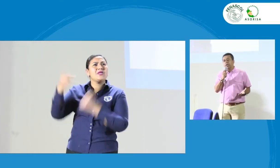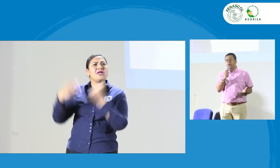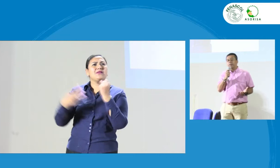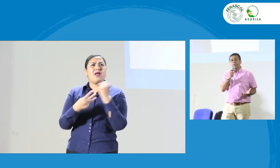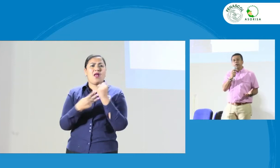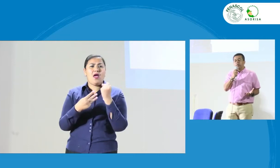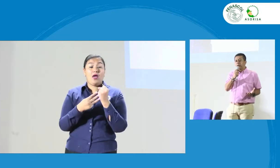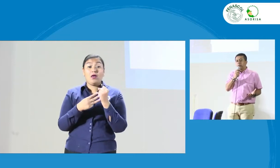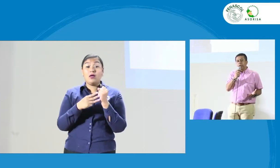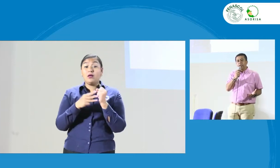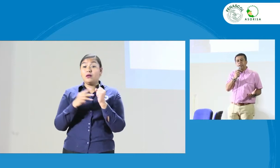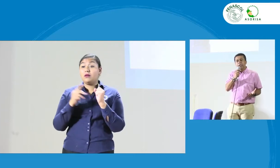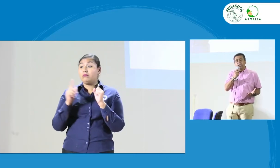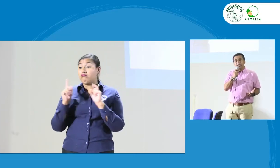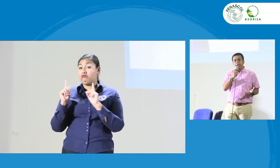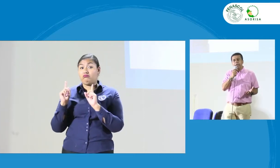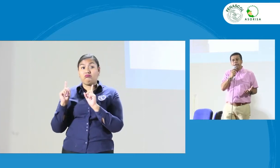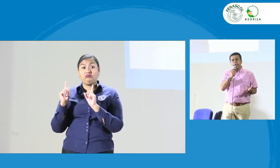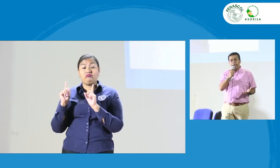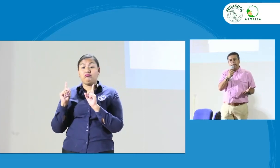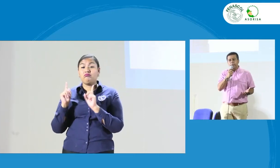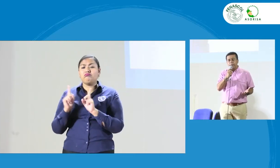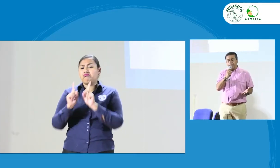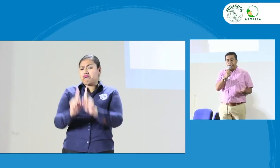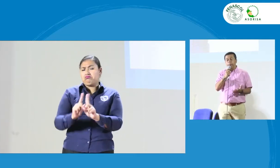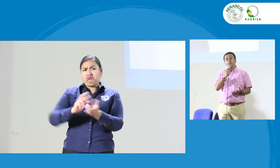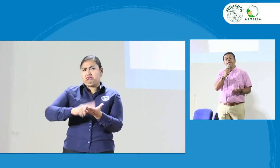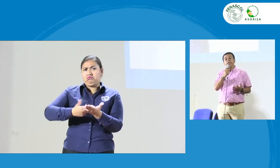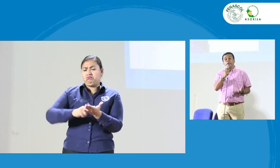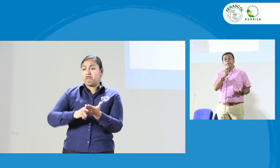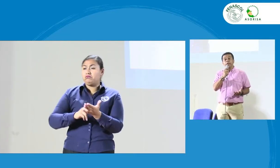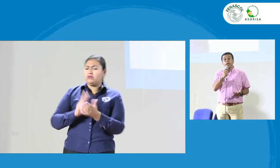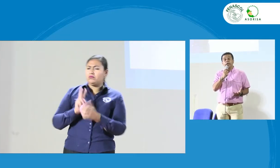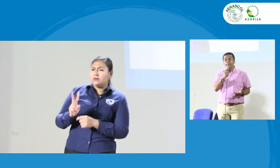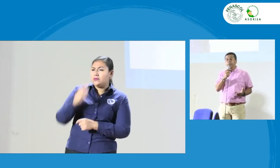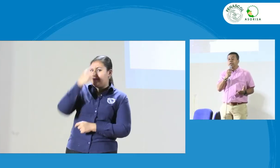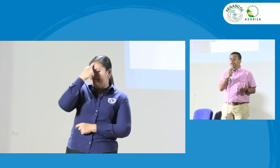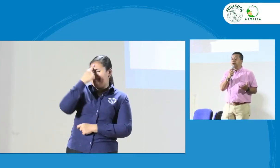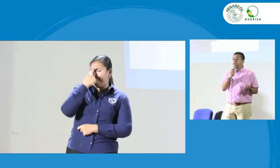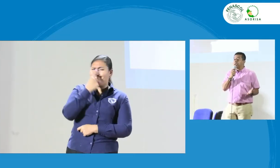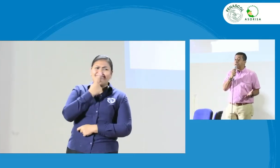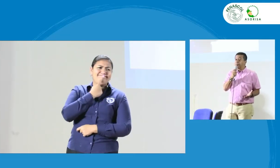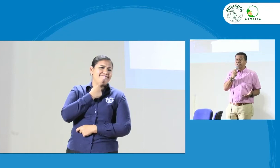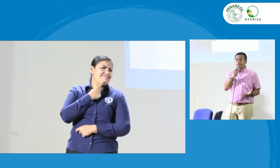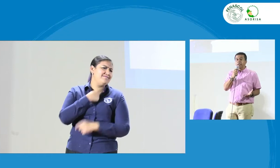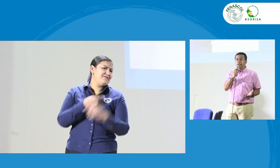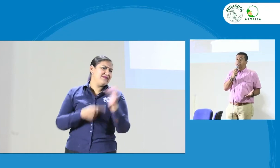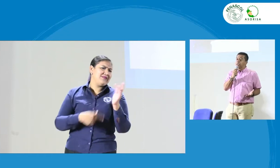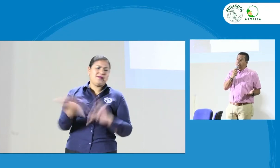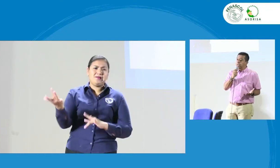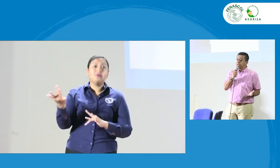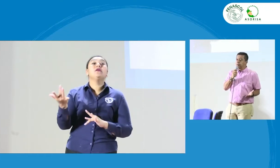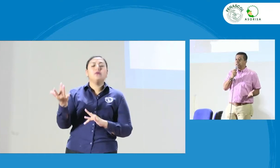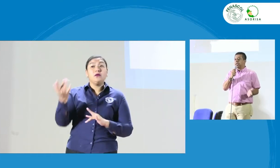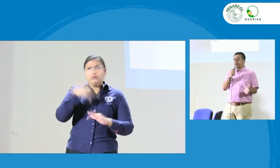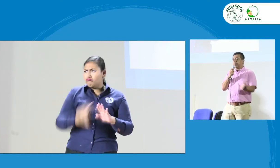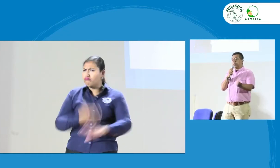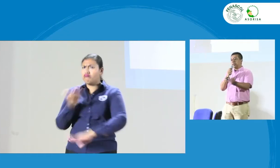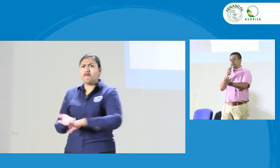cuando dos personas realmente no reunían la forma de interpretar, hicieron el reclamo al Sena y